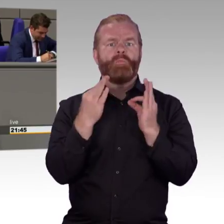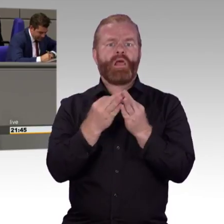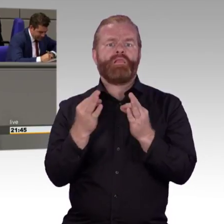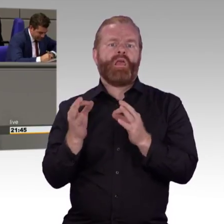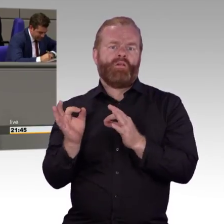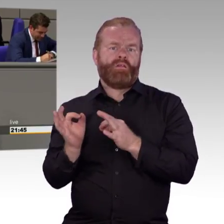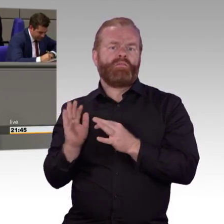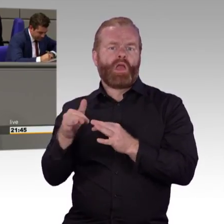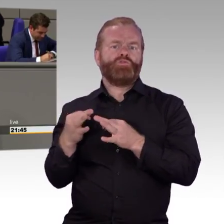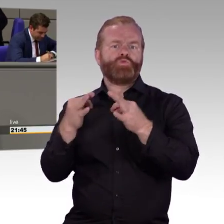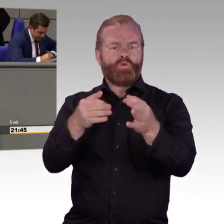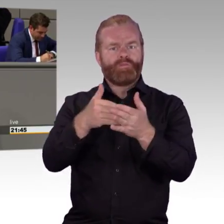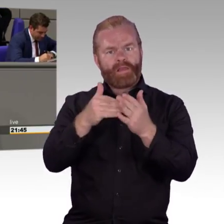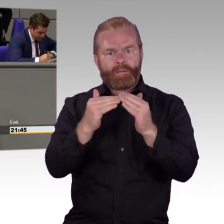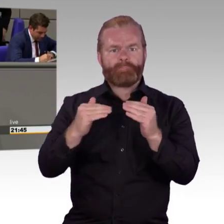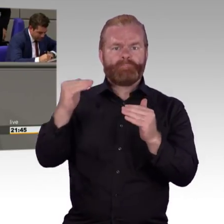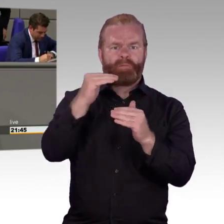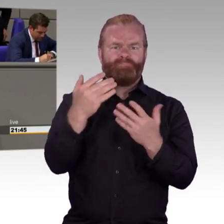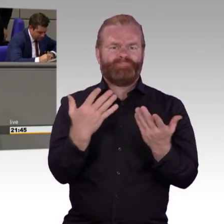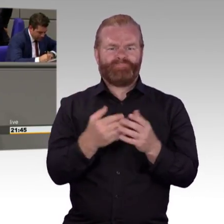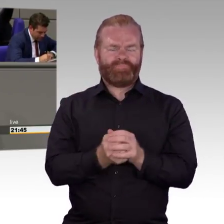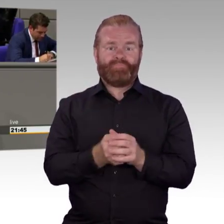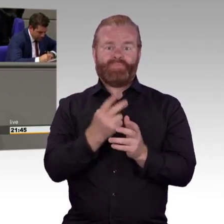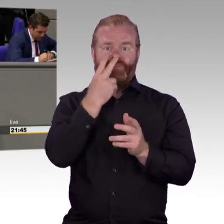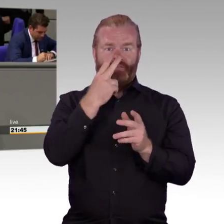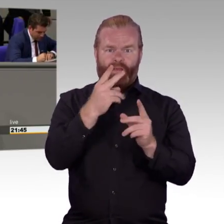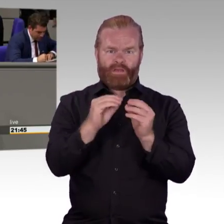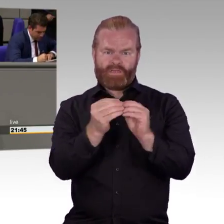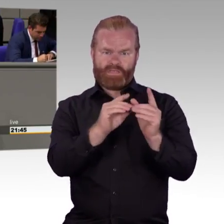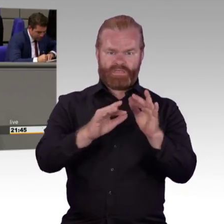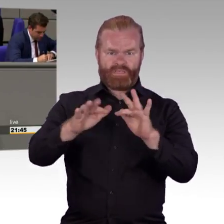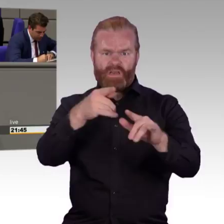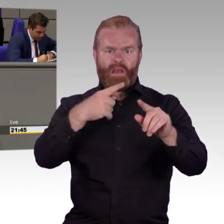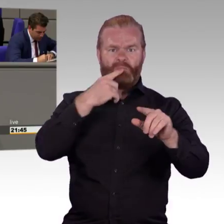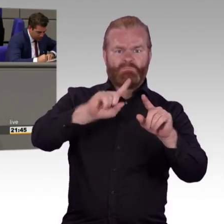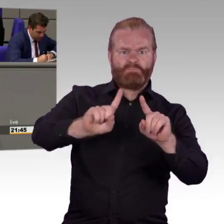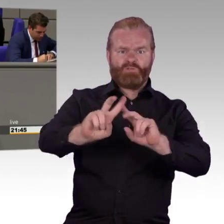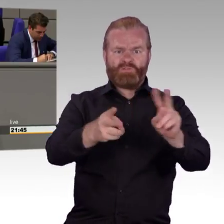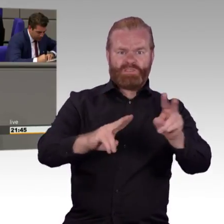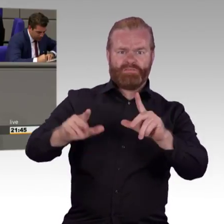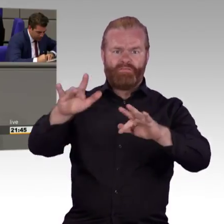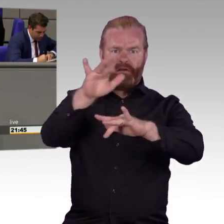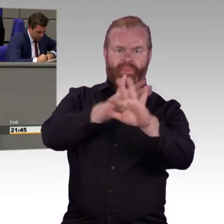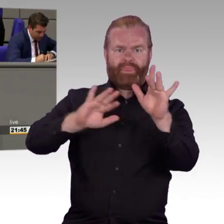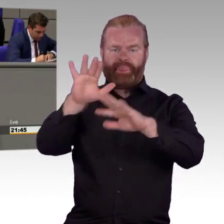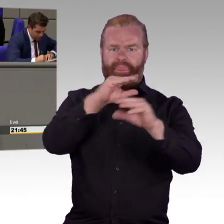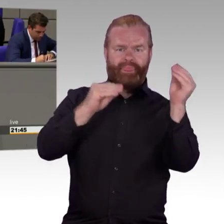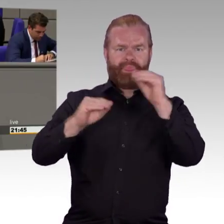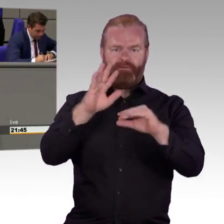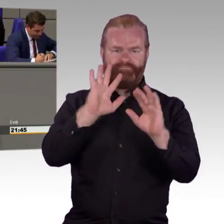hat hier in diesem Hohen Haus jeder Abgeordnete der CSU gegen Grenzkontrollen gestimmt. Und heute wollen Sie angeblich an der Grenze